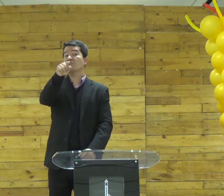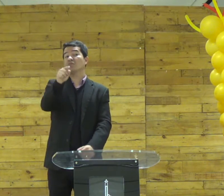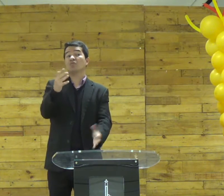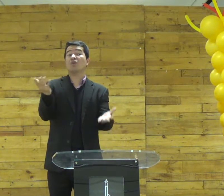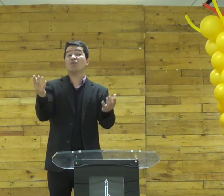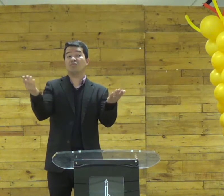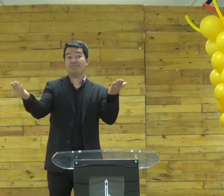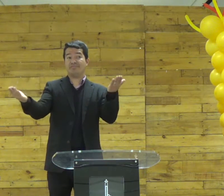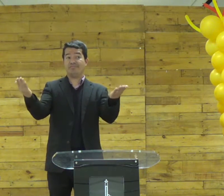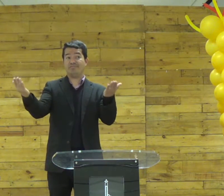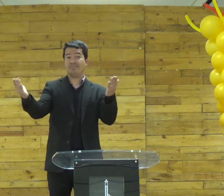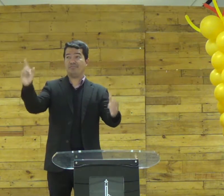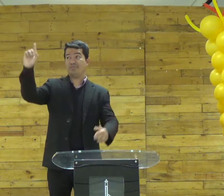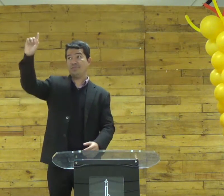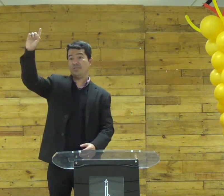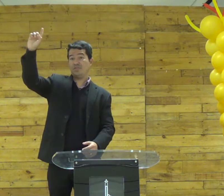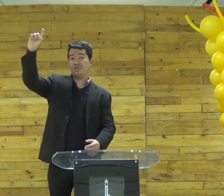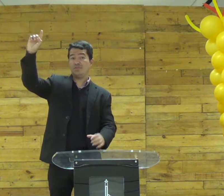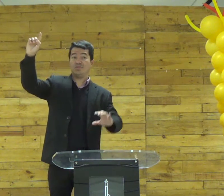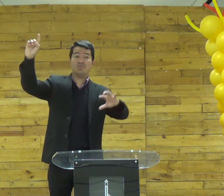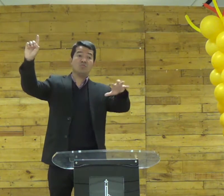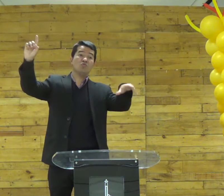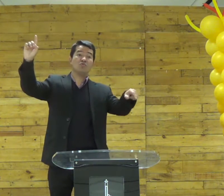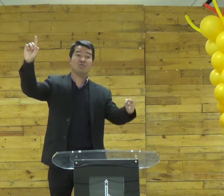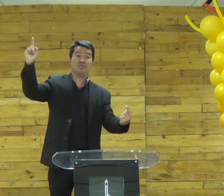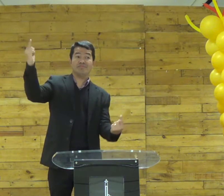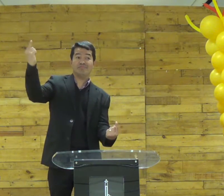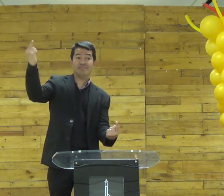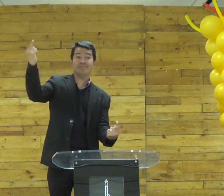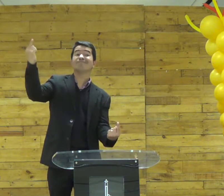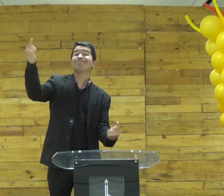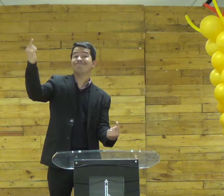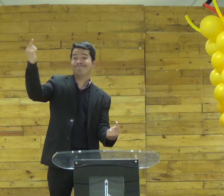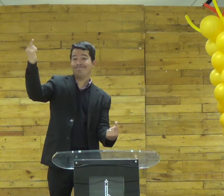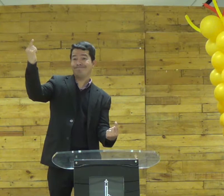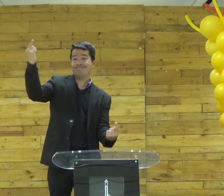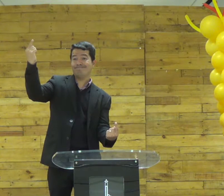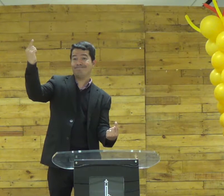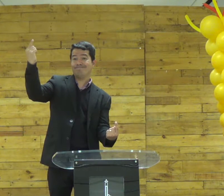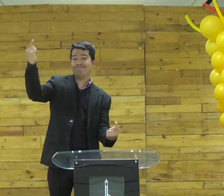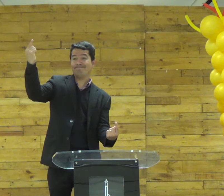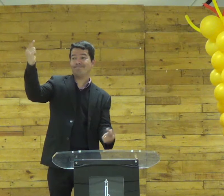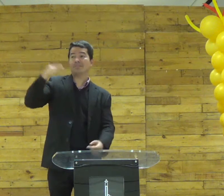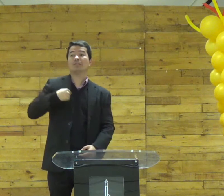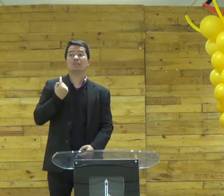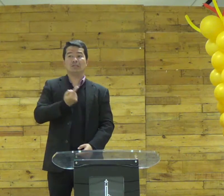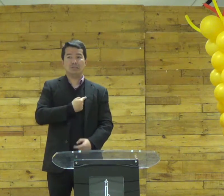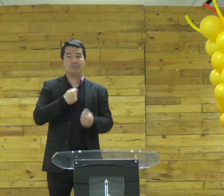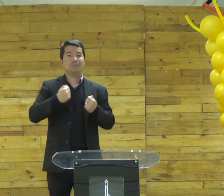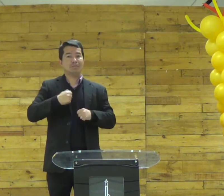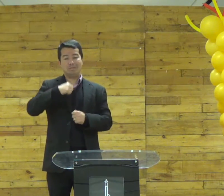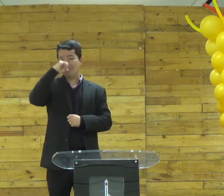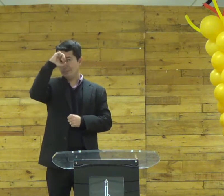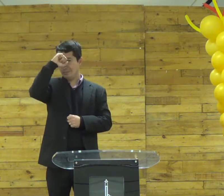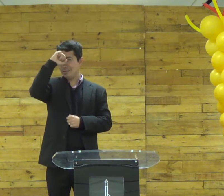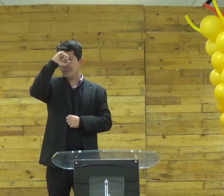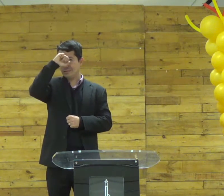final você sempre vai pender pra um lado ou você olha pra Deus ou você olha pras suas coisas nós precisamos